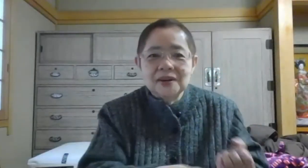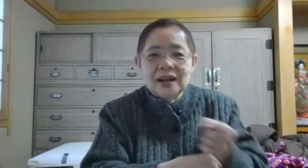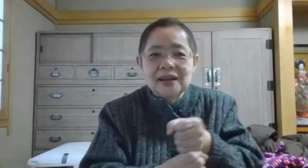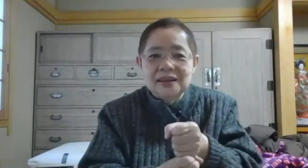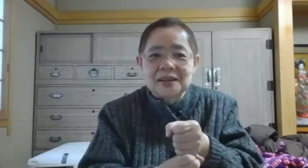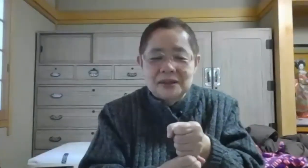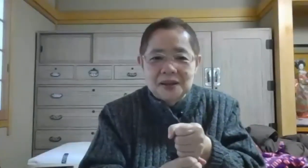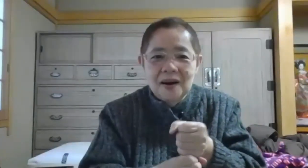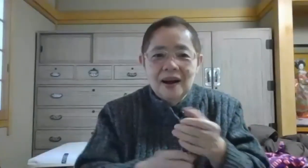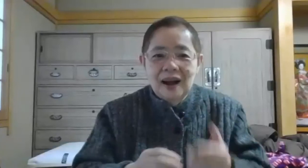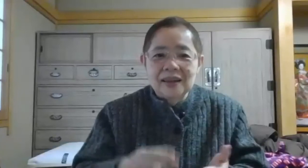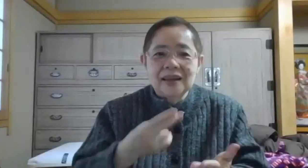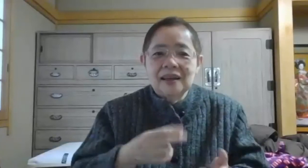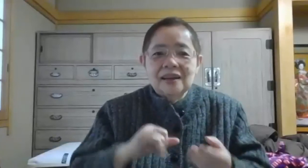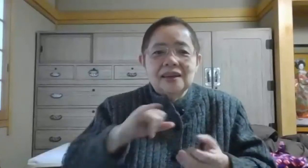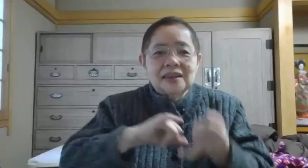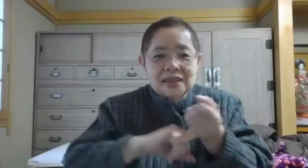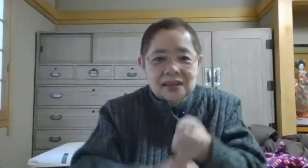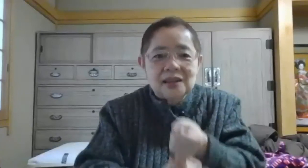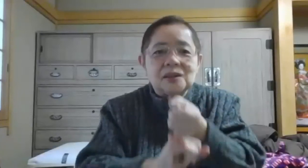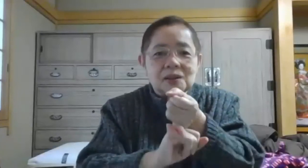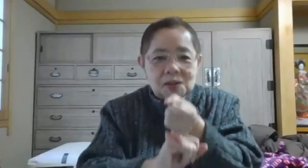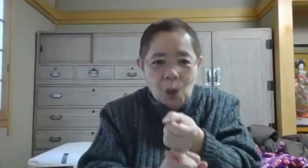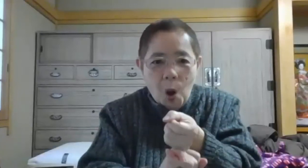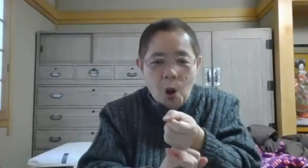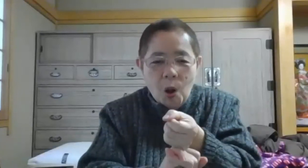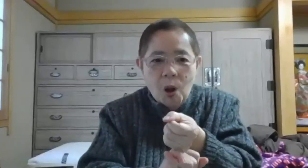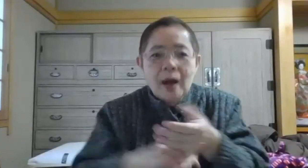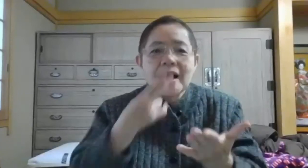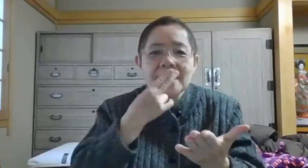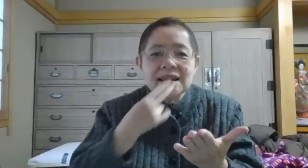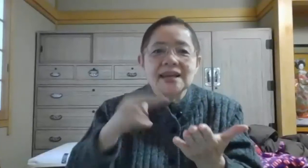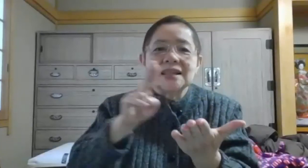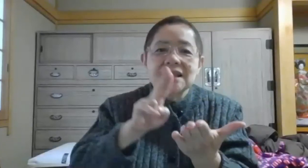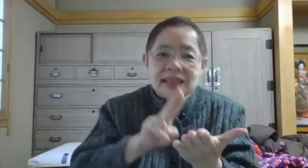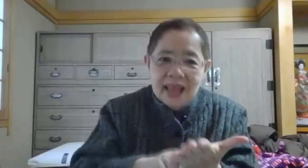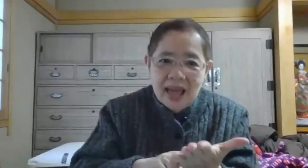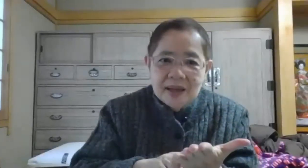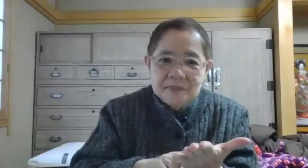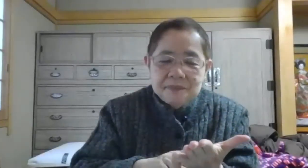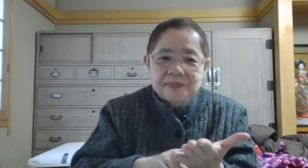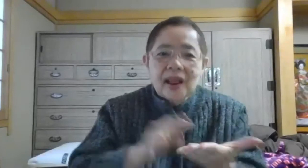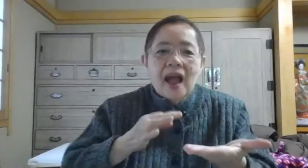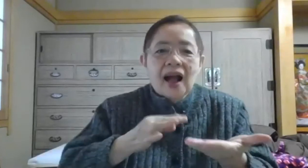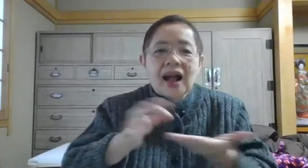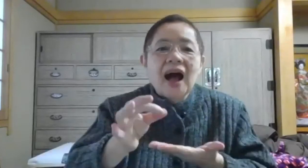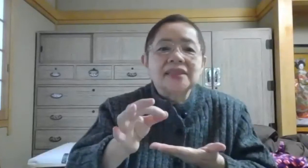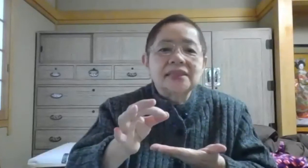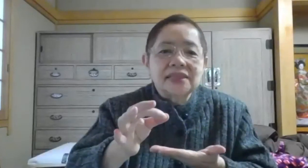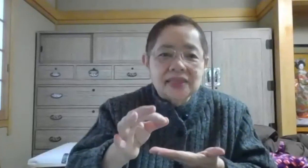一回行きますよ。きっと、来て、買って、